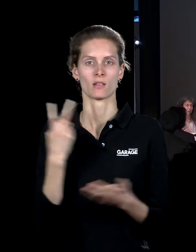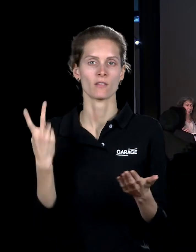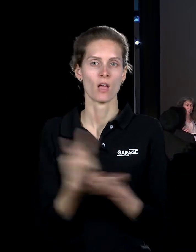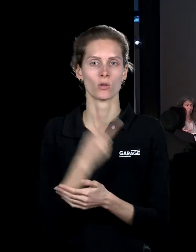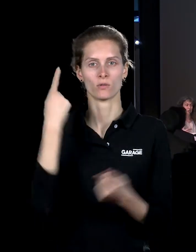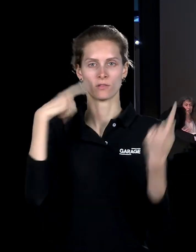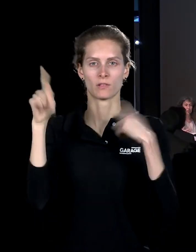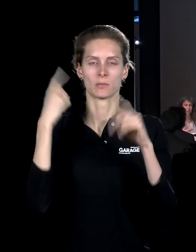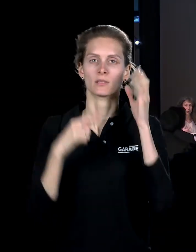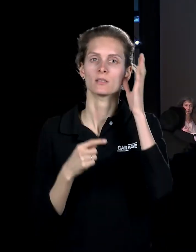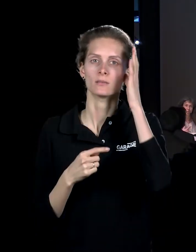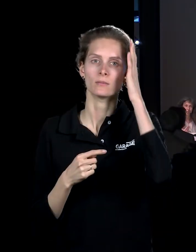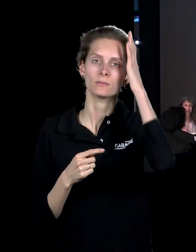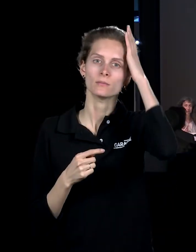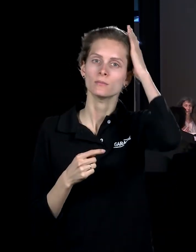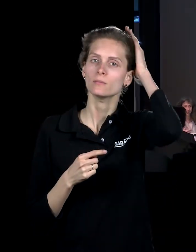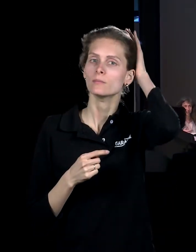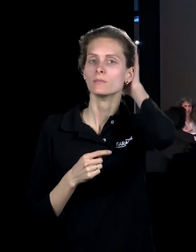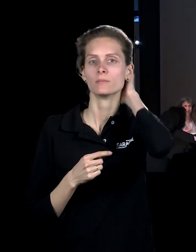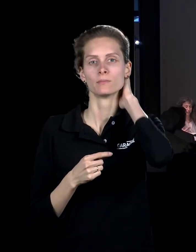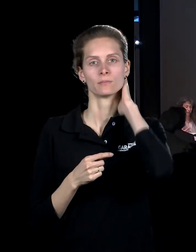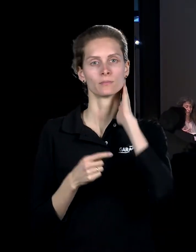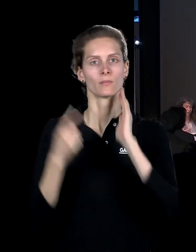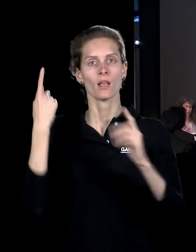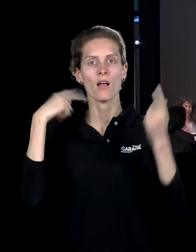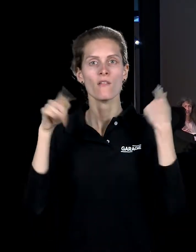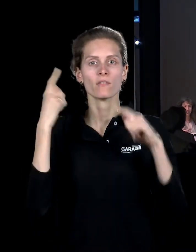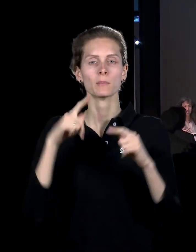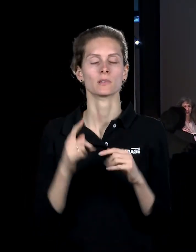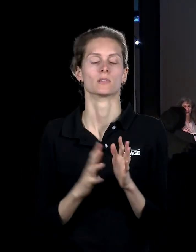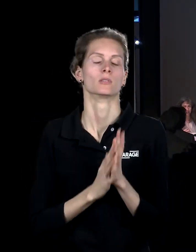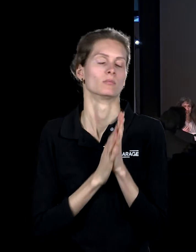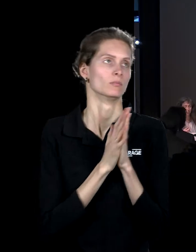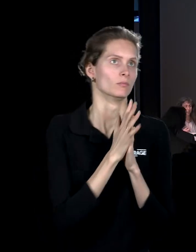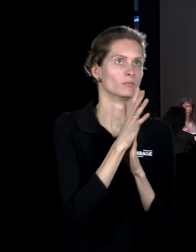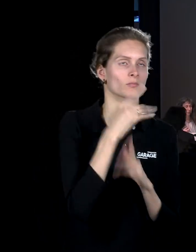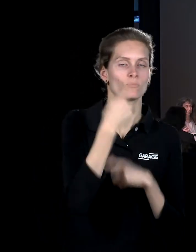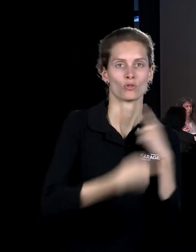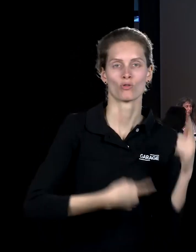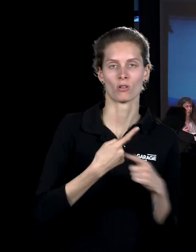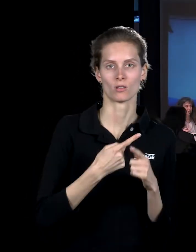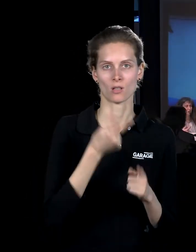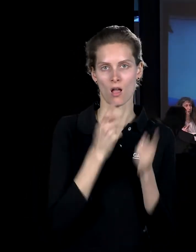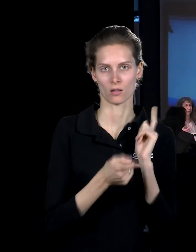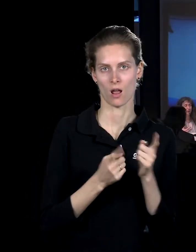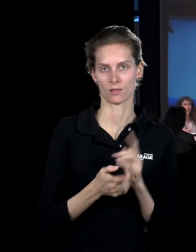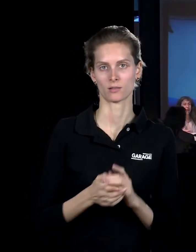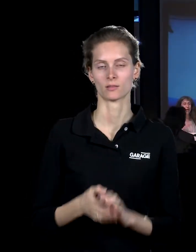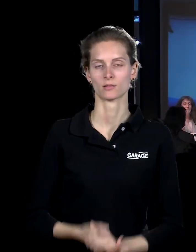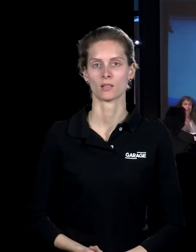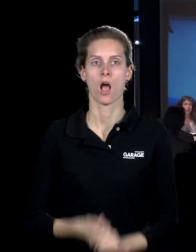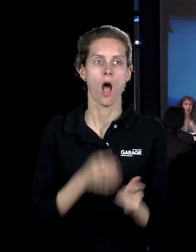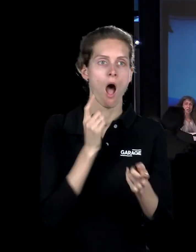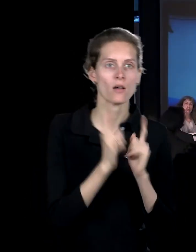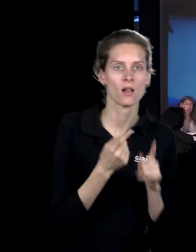вымысла, и того, что как бы вымысел может прорасти в реальности, а реальность может оказаться вымыслом, такое постоянное воздвижение.